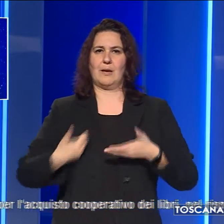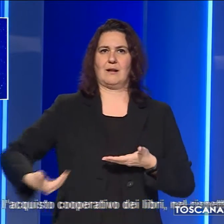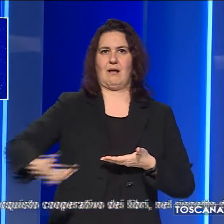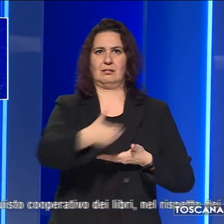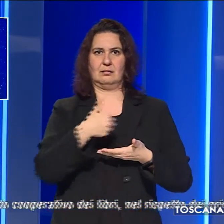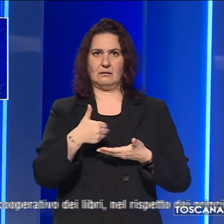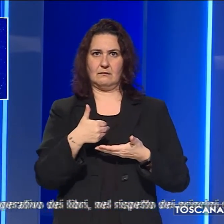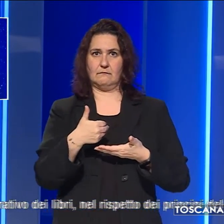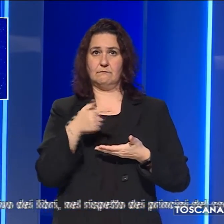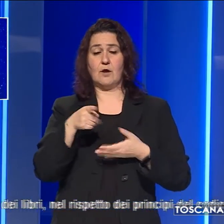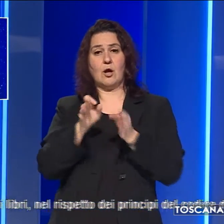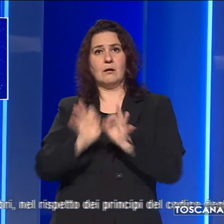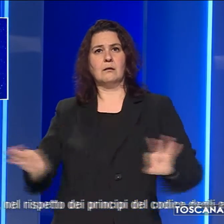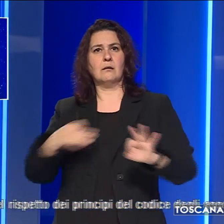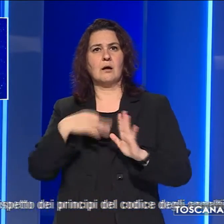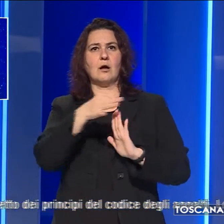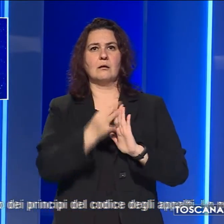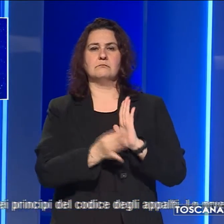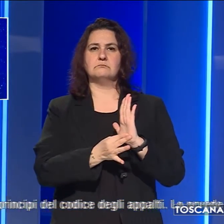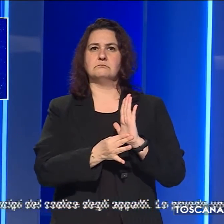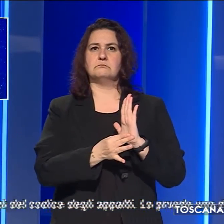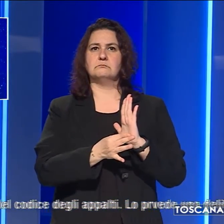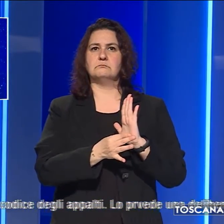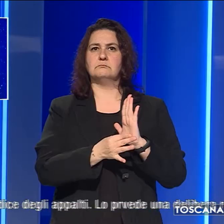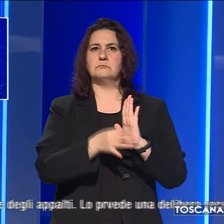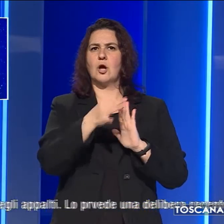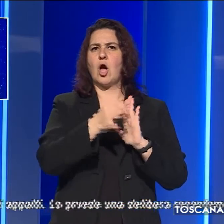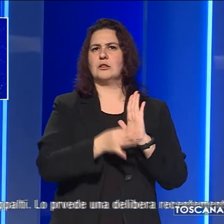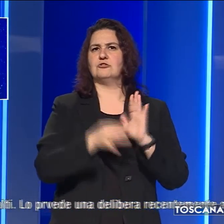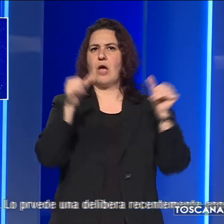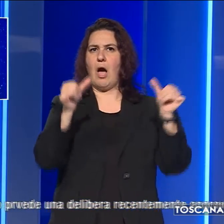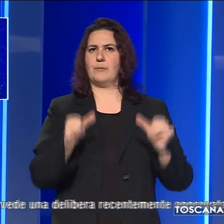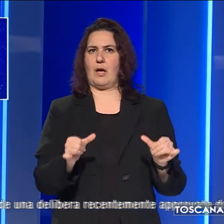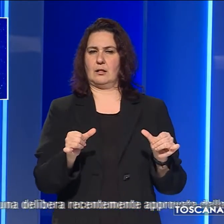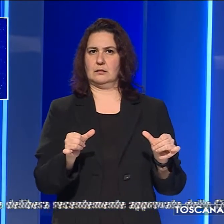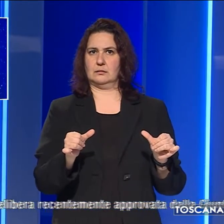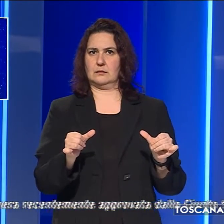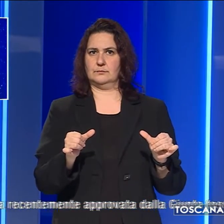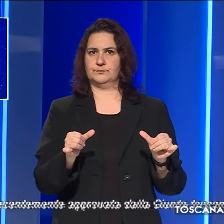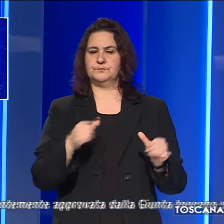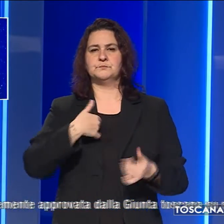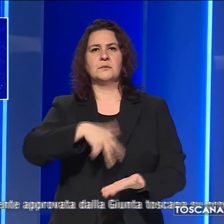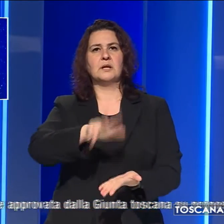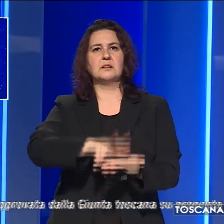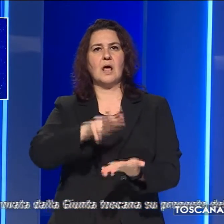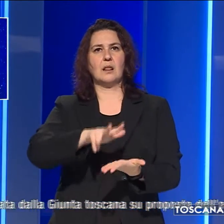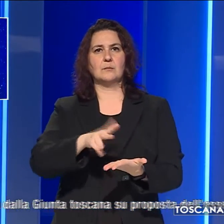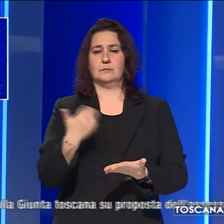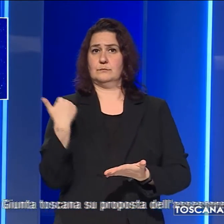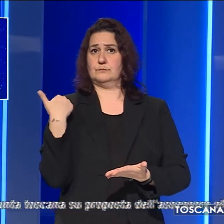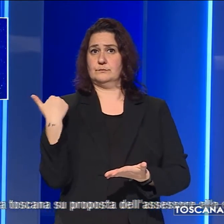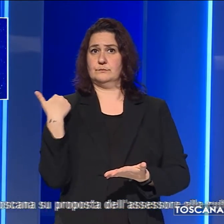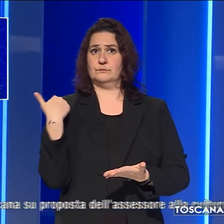rispetto dei principi del codice degli appalti. Lo prevede una delibera recentemente